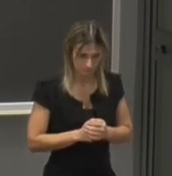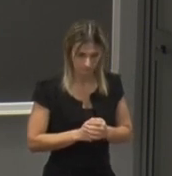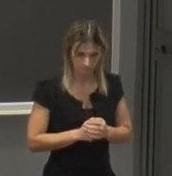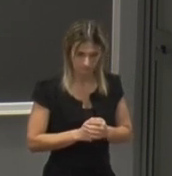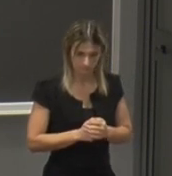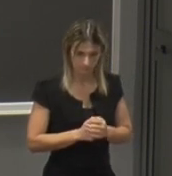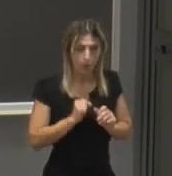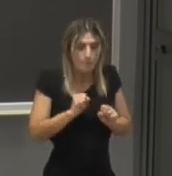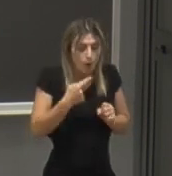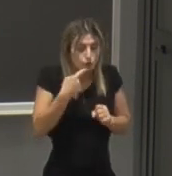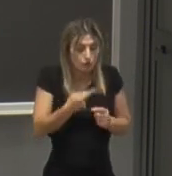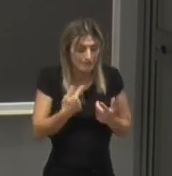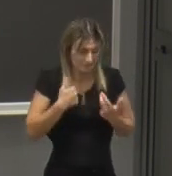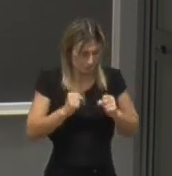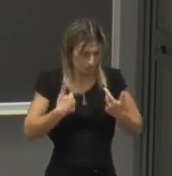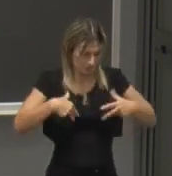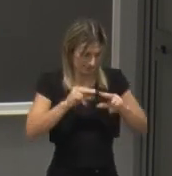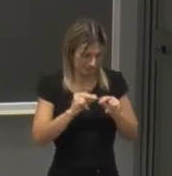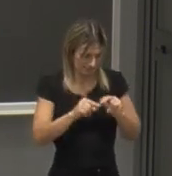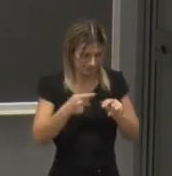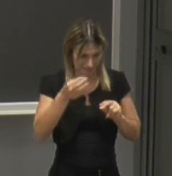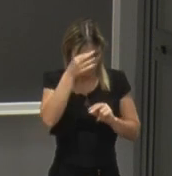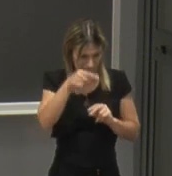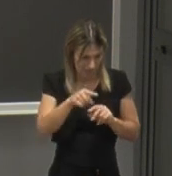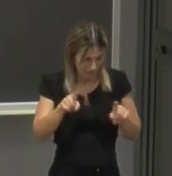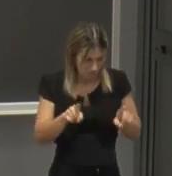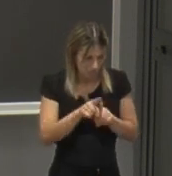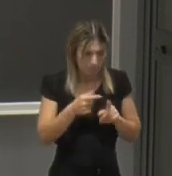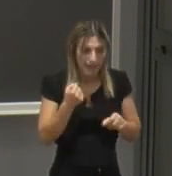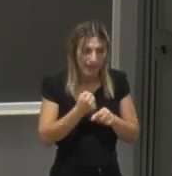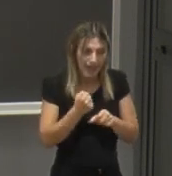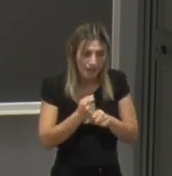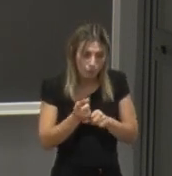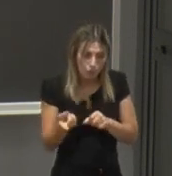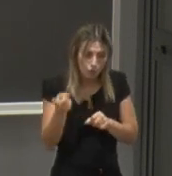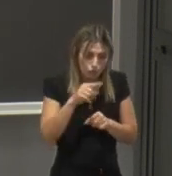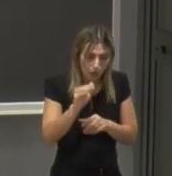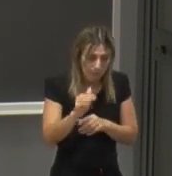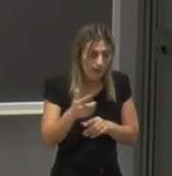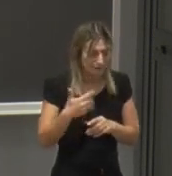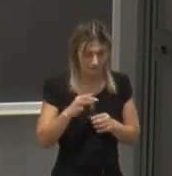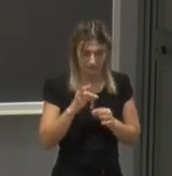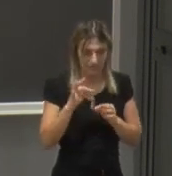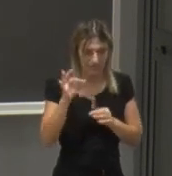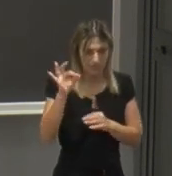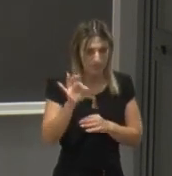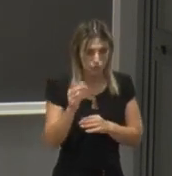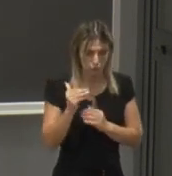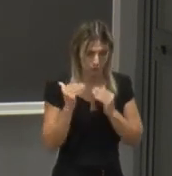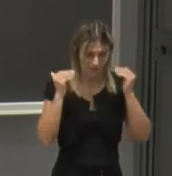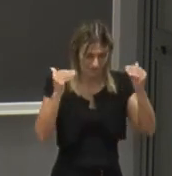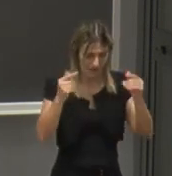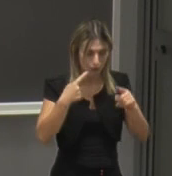diciamo vi posso anche dire vi posso ripetere che anche in questo caso l'occupabilità è su standard elevatissimi